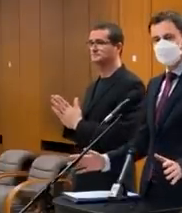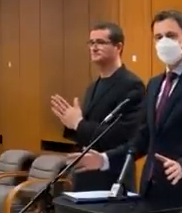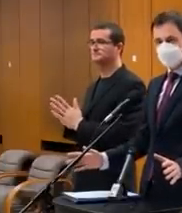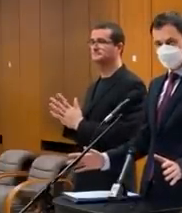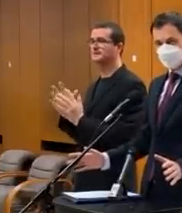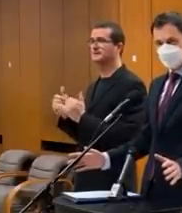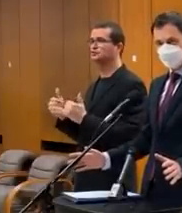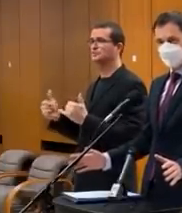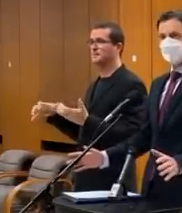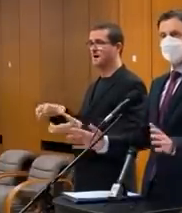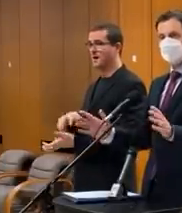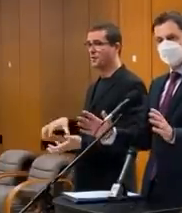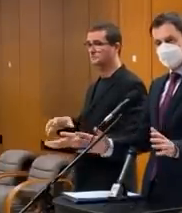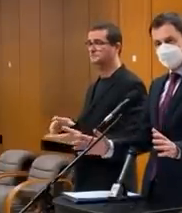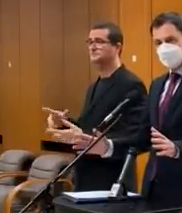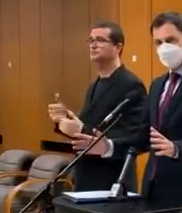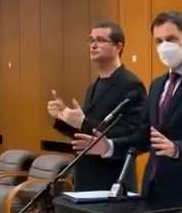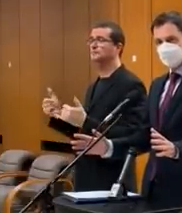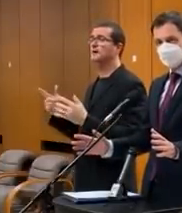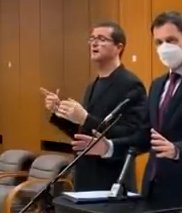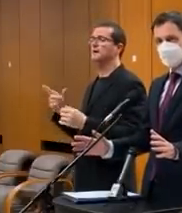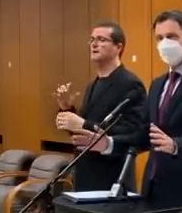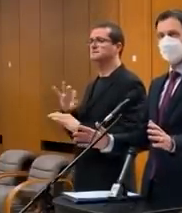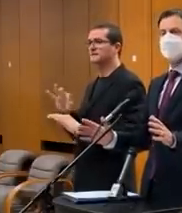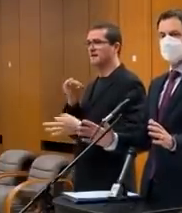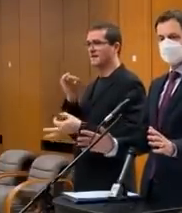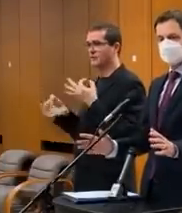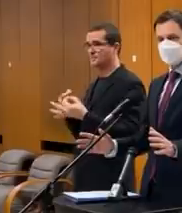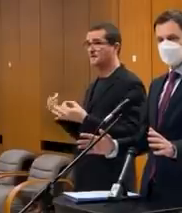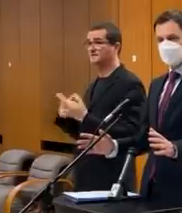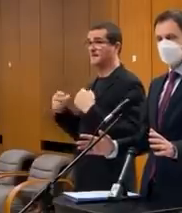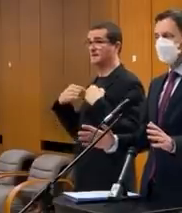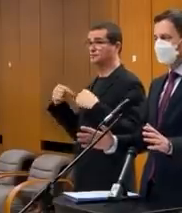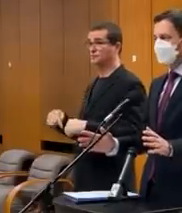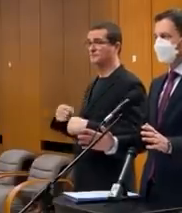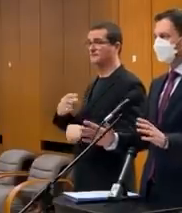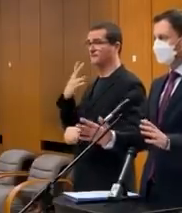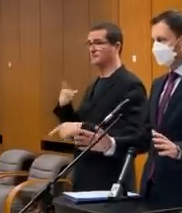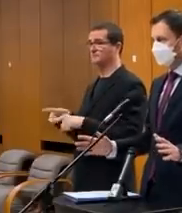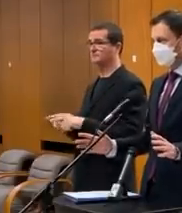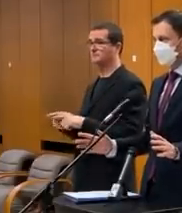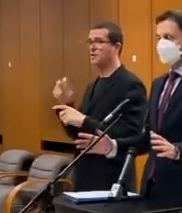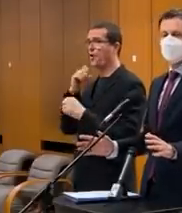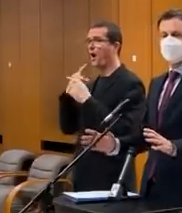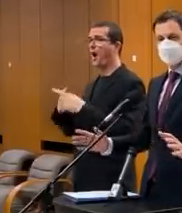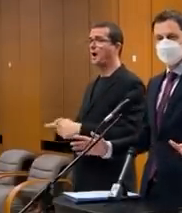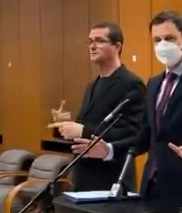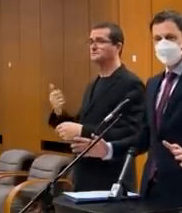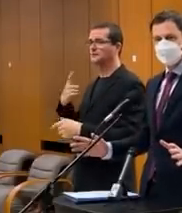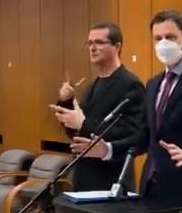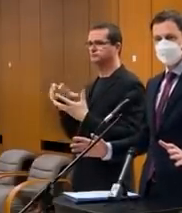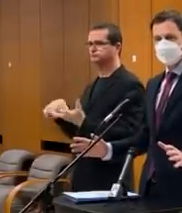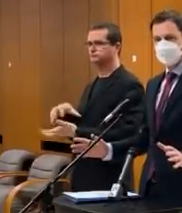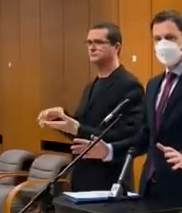nešírme paniku. Šírme fakty. To je veľmi dôležité. O to viac na Slovensku. Lebo vidíme, že hoaxi nám tu bujnejú aj